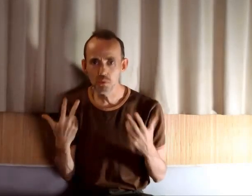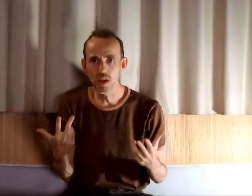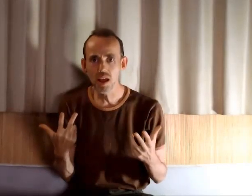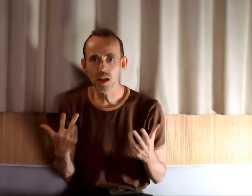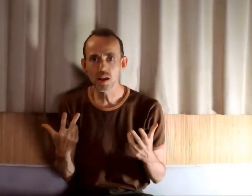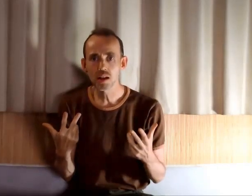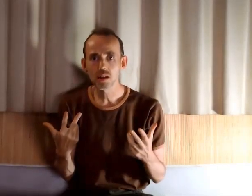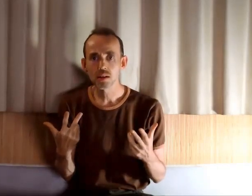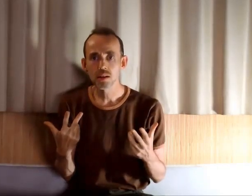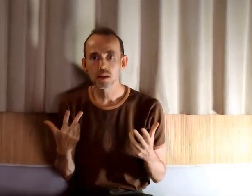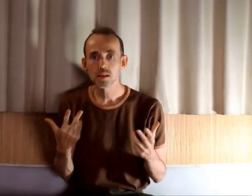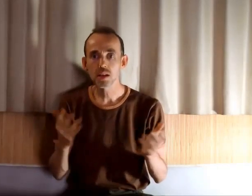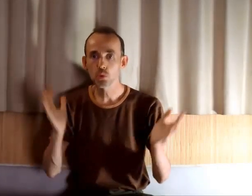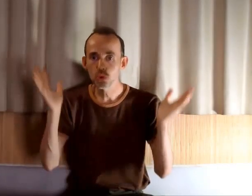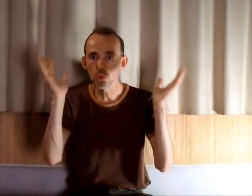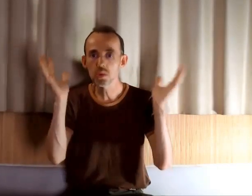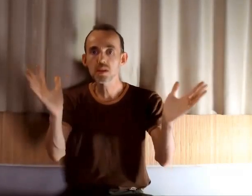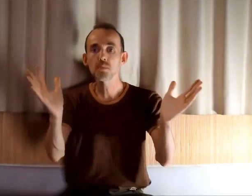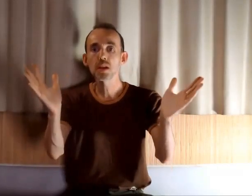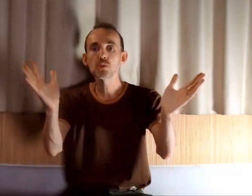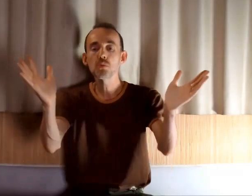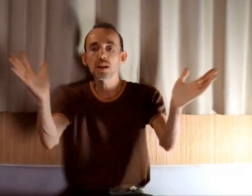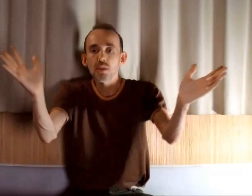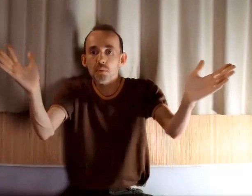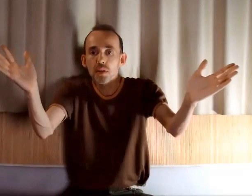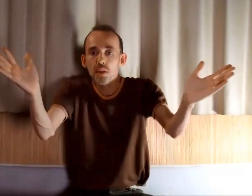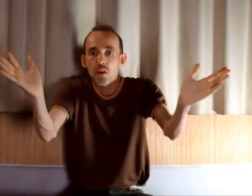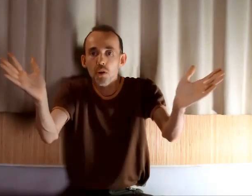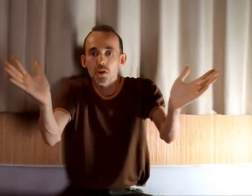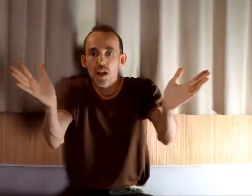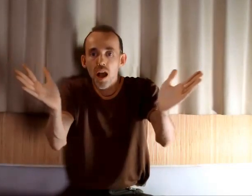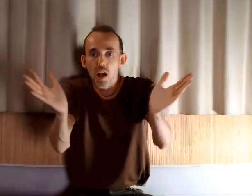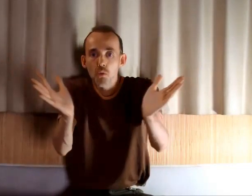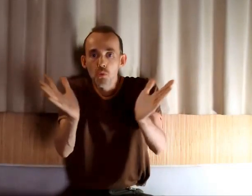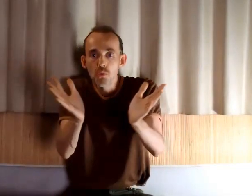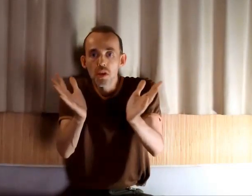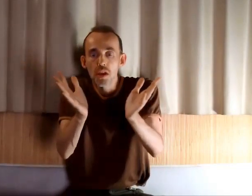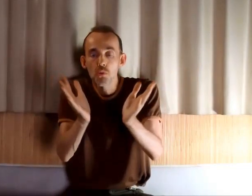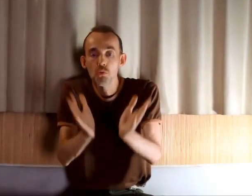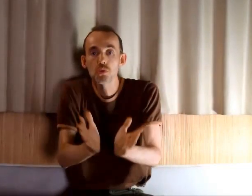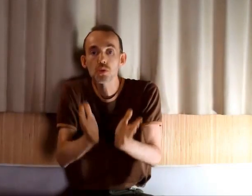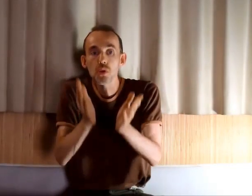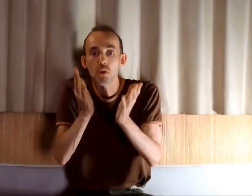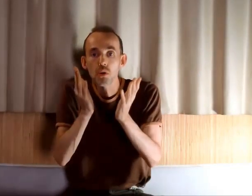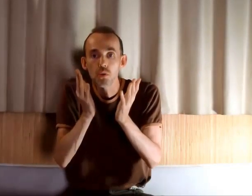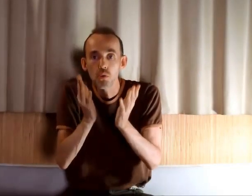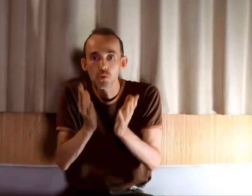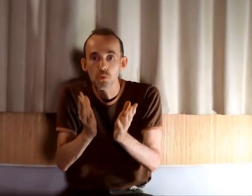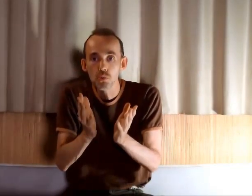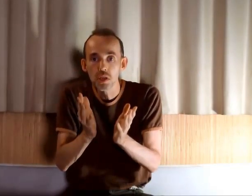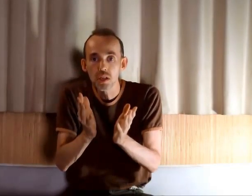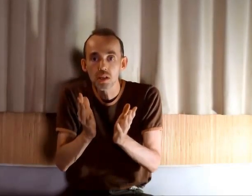découvert, c'est que toutes ces blessures étaient en fait reliées à une et une seule cause unique.